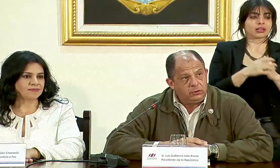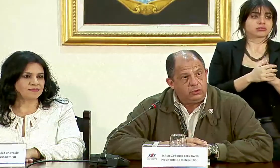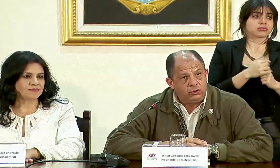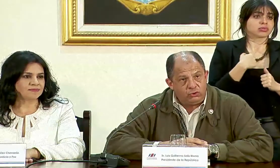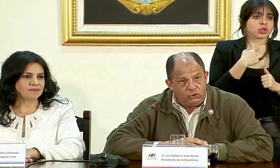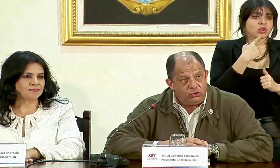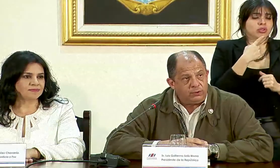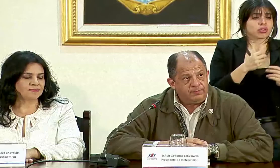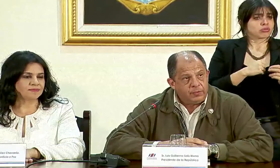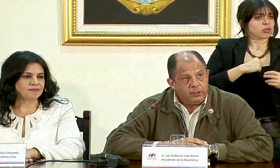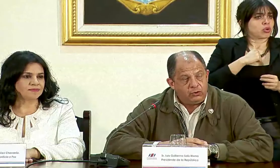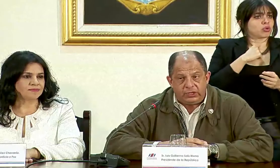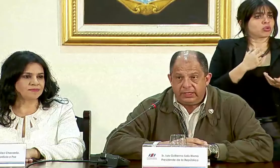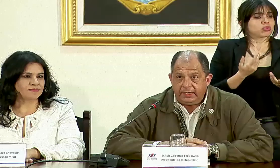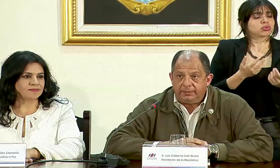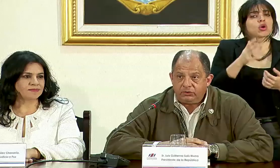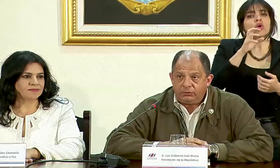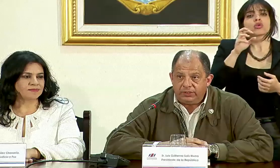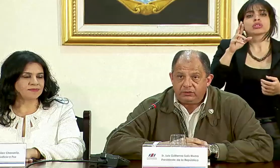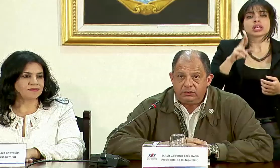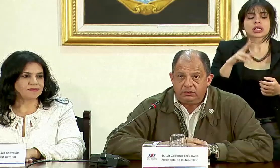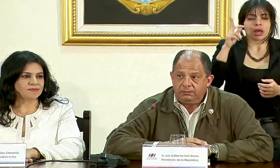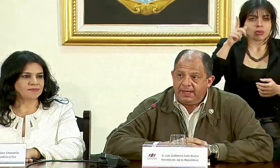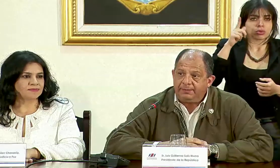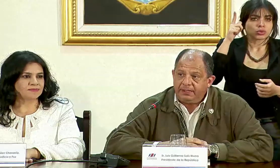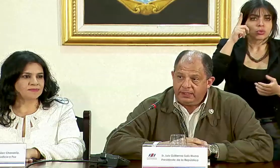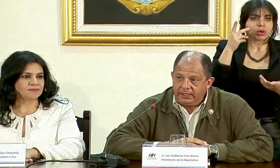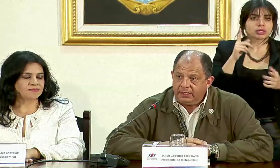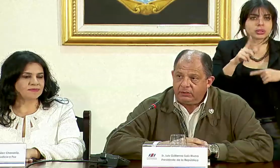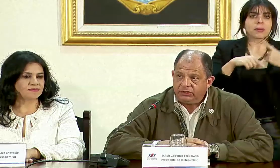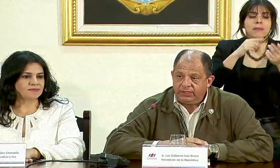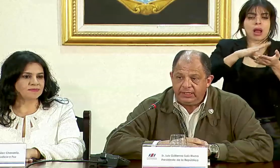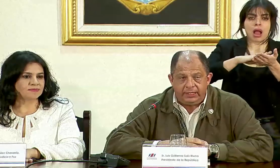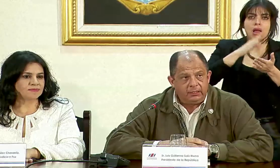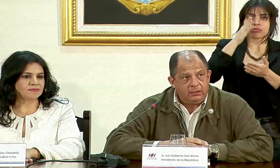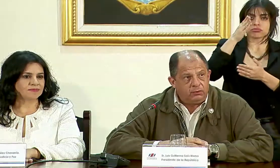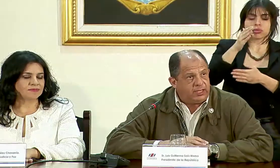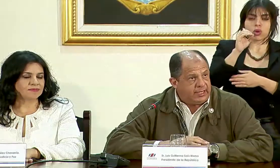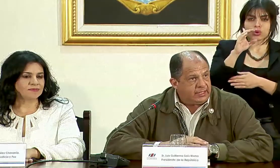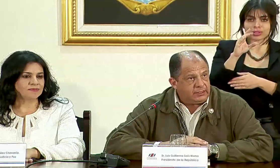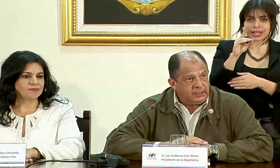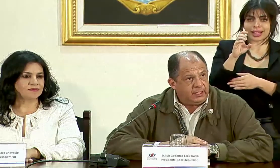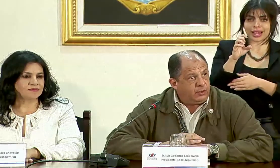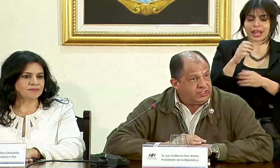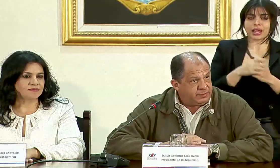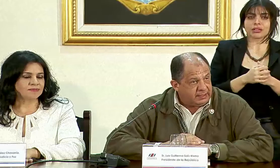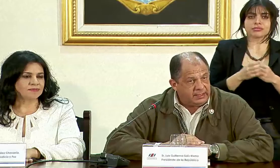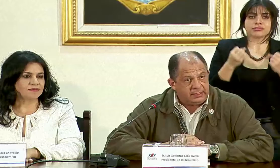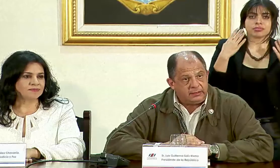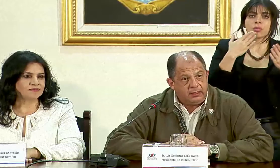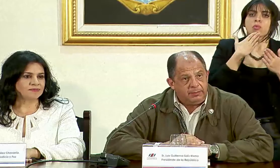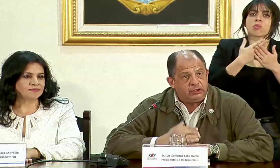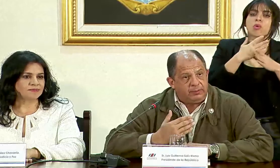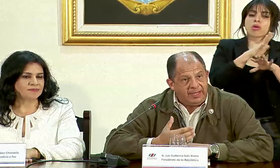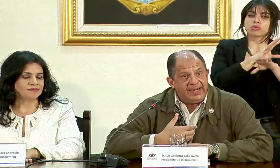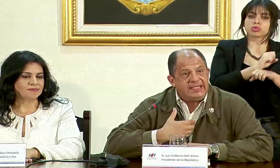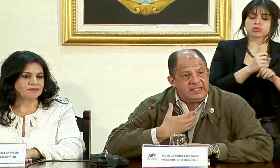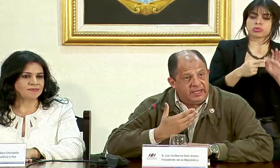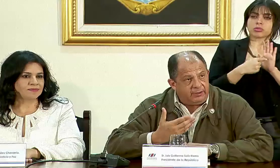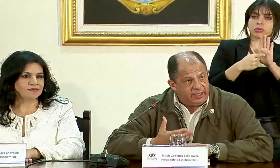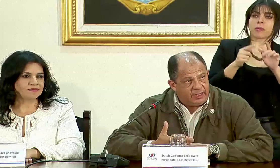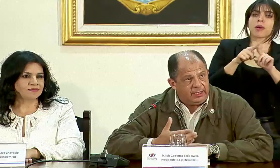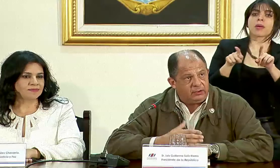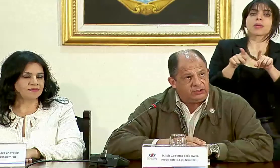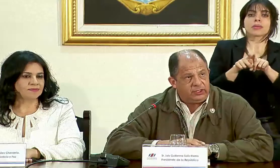orgullo, Costa Rica, por supuesto, va a aprender a la OCDE una gran cantidad de buenas prácticas, pero también